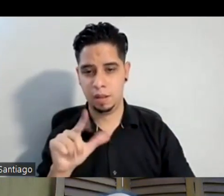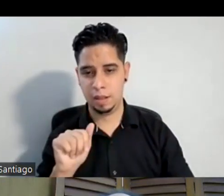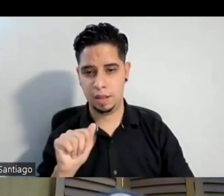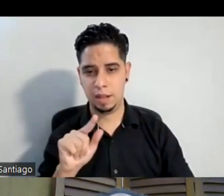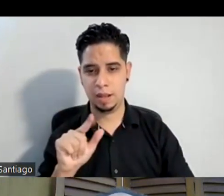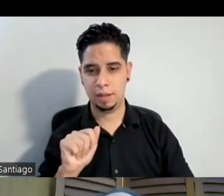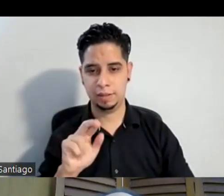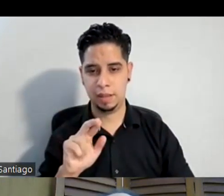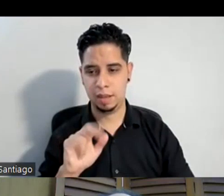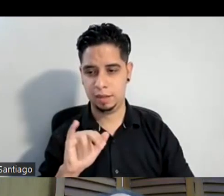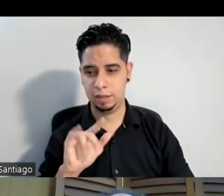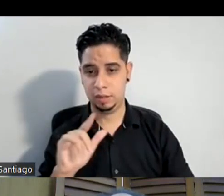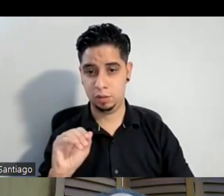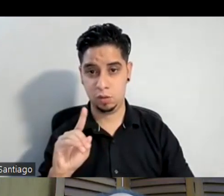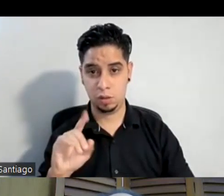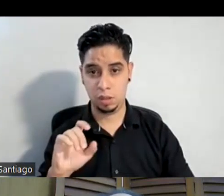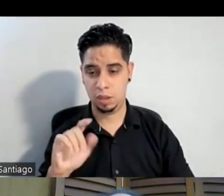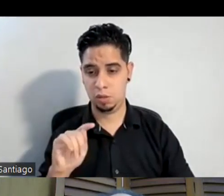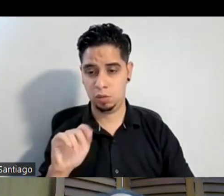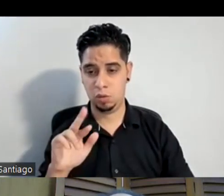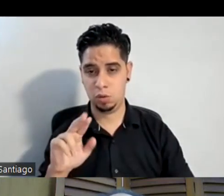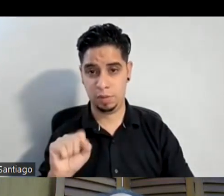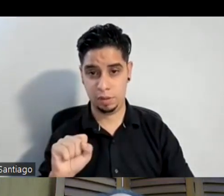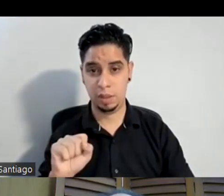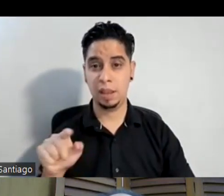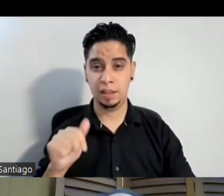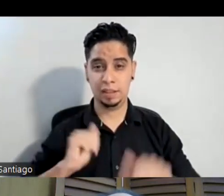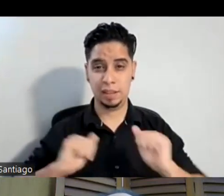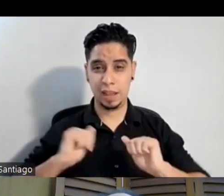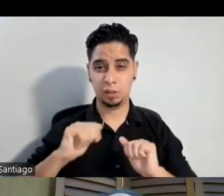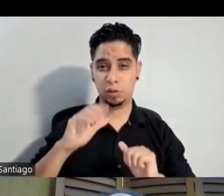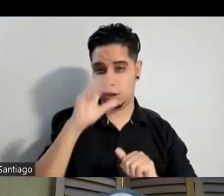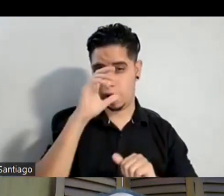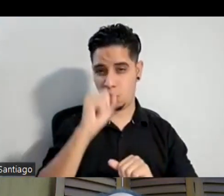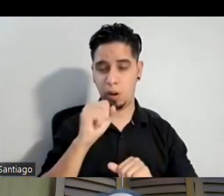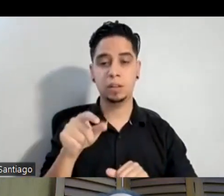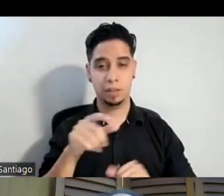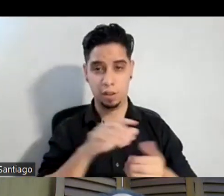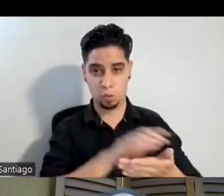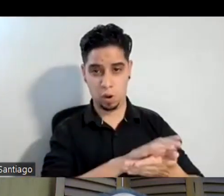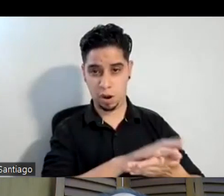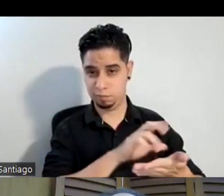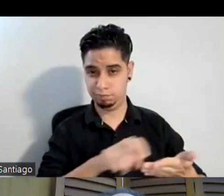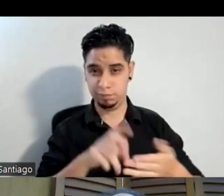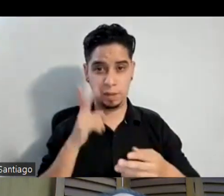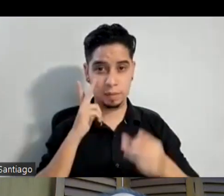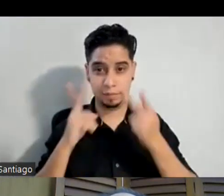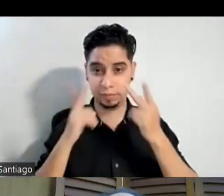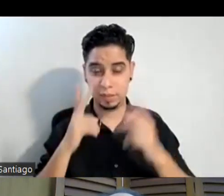en el teatro Arcelay en Caguas que de la escuela nos llevaron a ver la obra de teatro entonces el ciego era Chavito Marrero